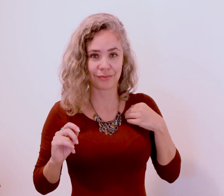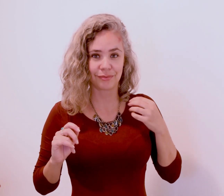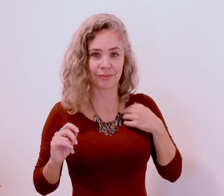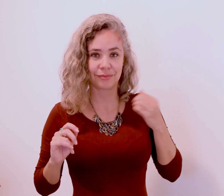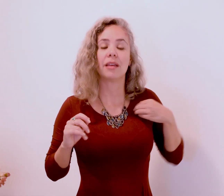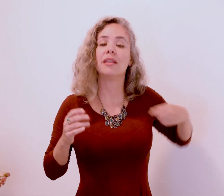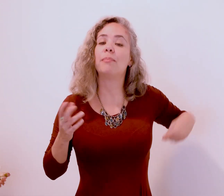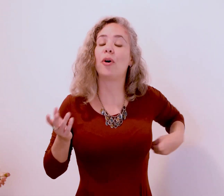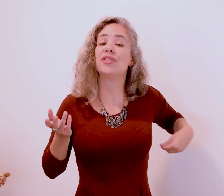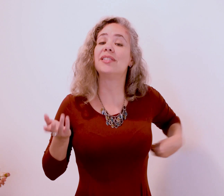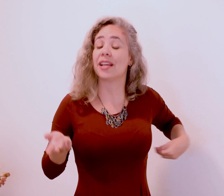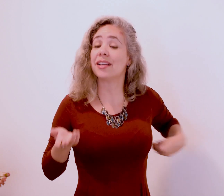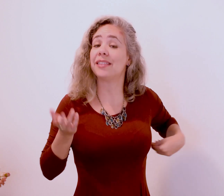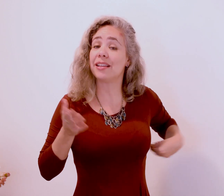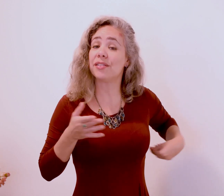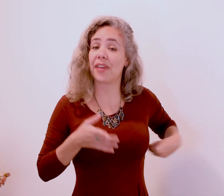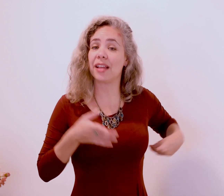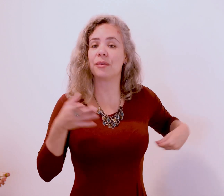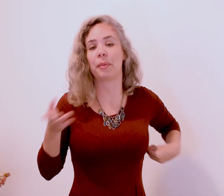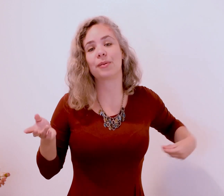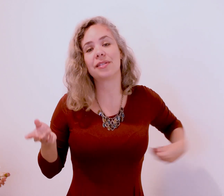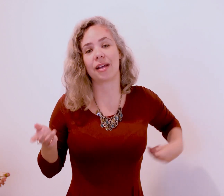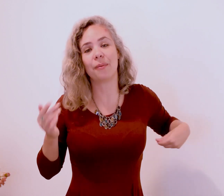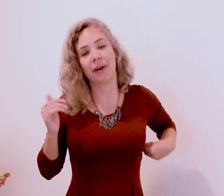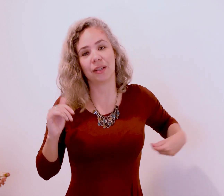E pode ser desfeito pelo ser humano